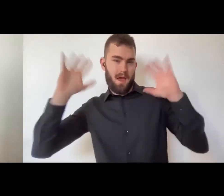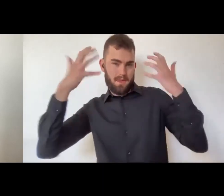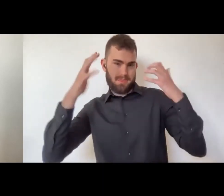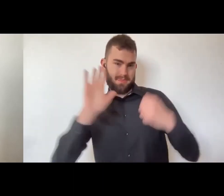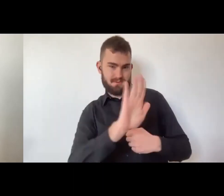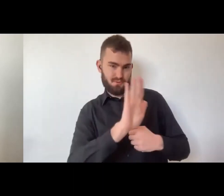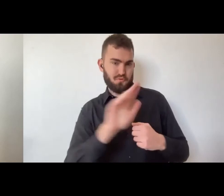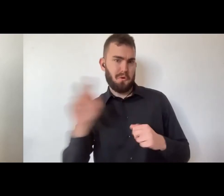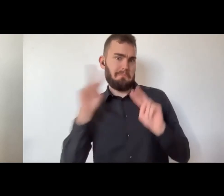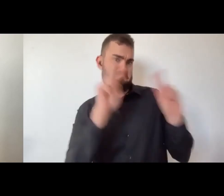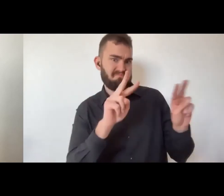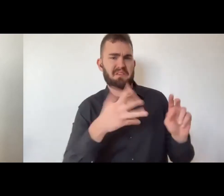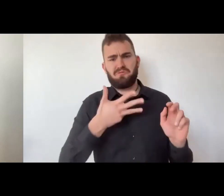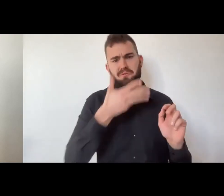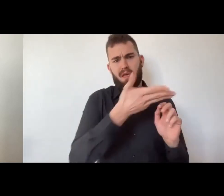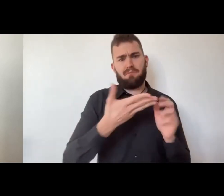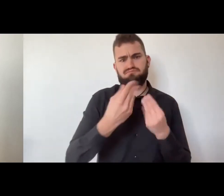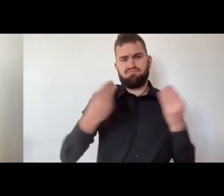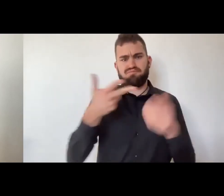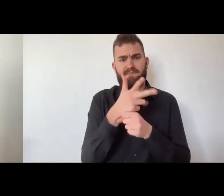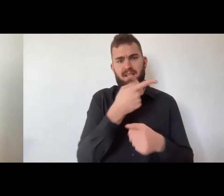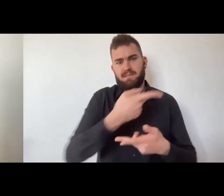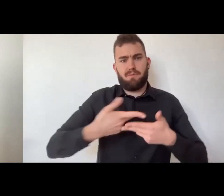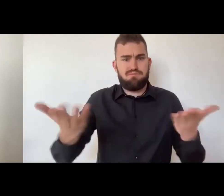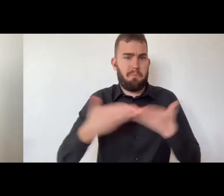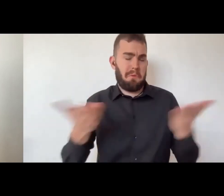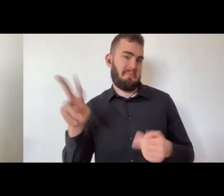si chiama appunto Lucia Daniele Arte